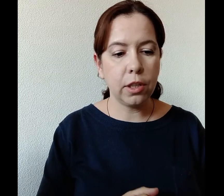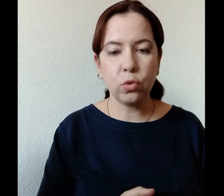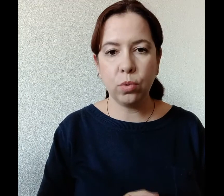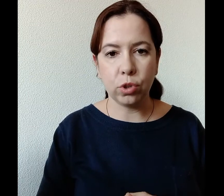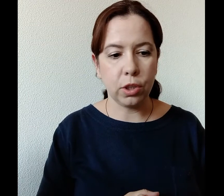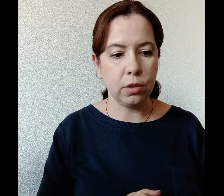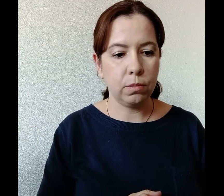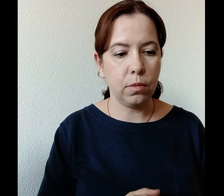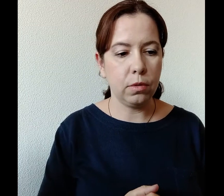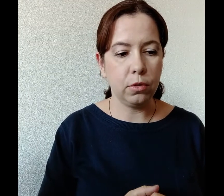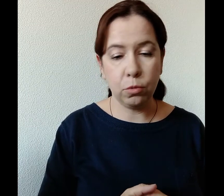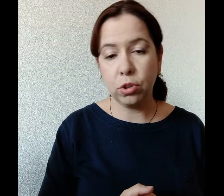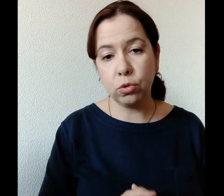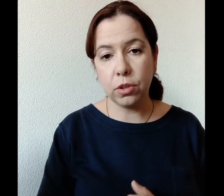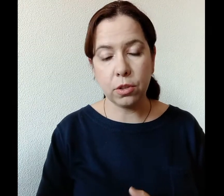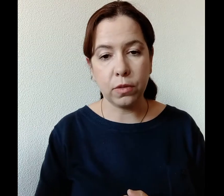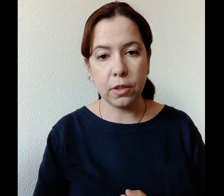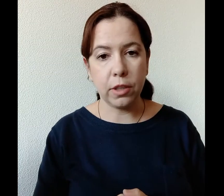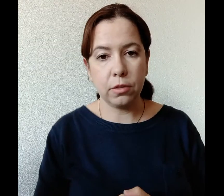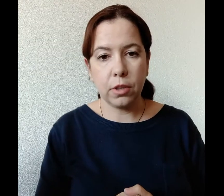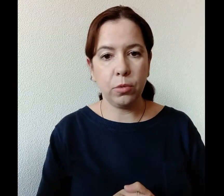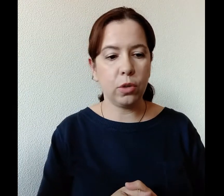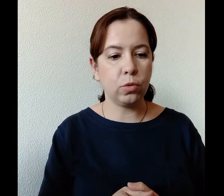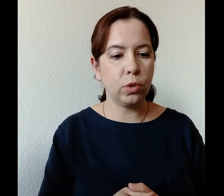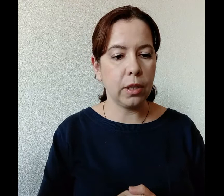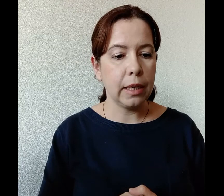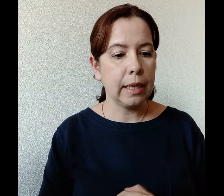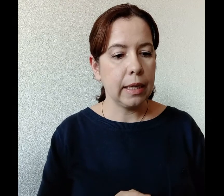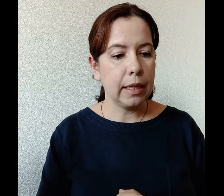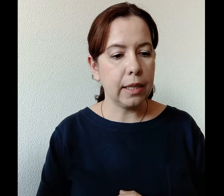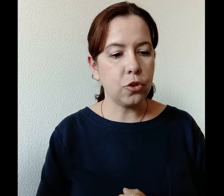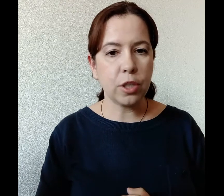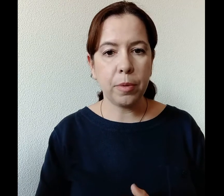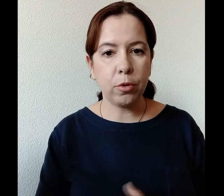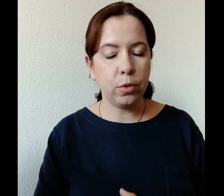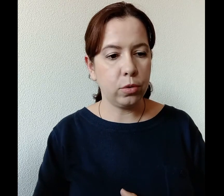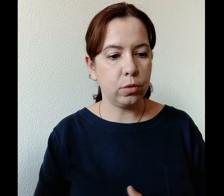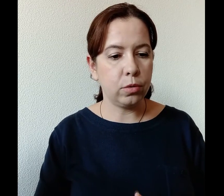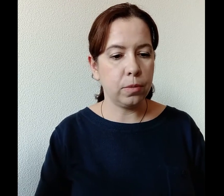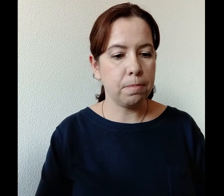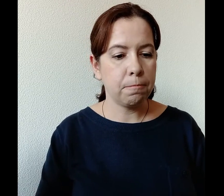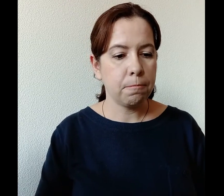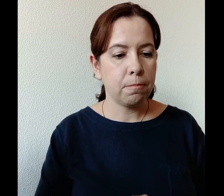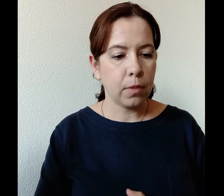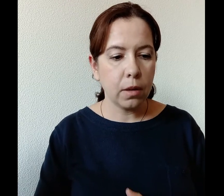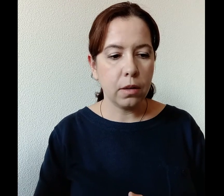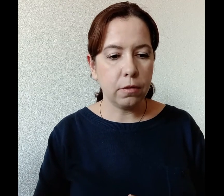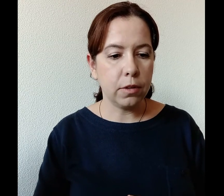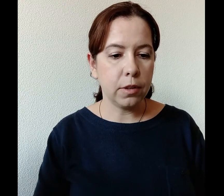народ Божий, но можно тоже дословно говорить. Кому как угодно я сейчас попробую с